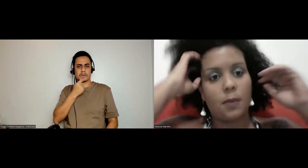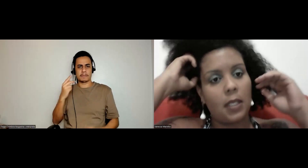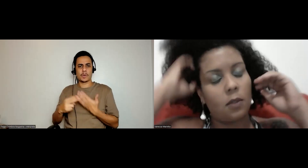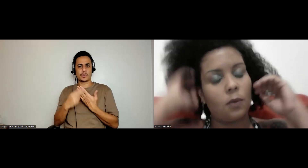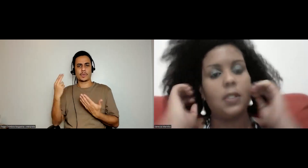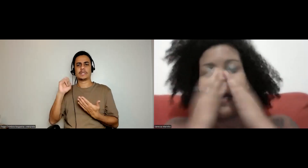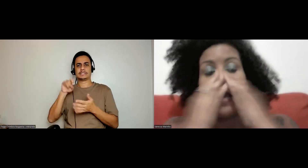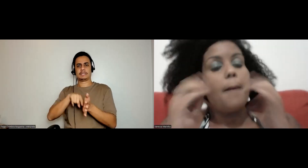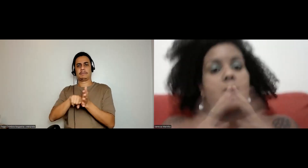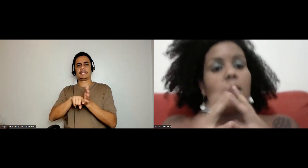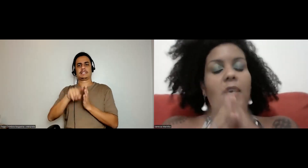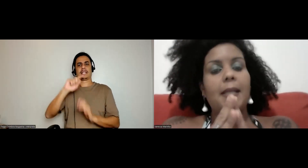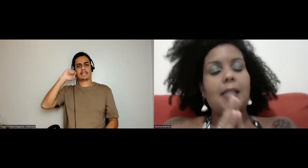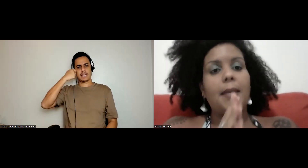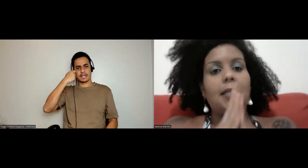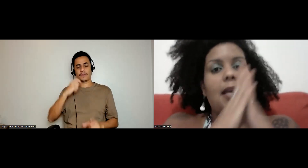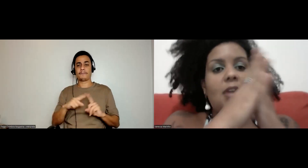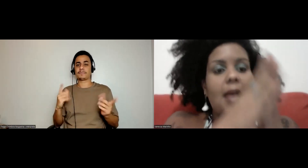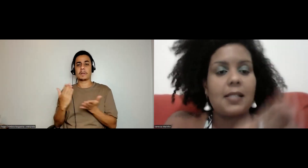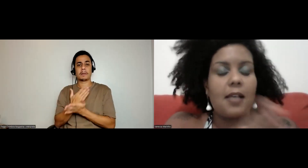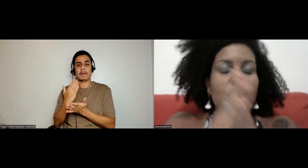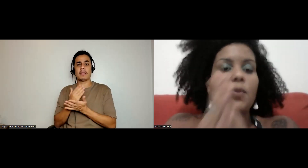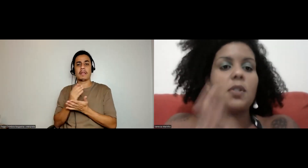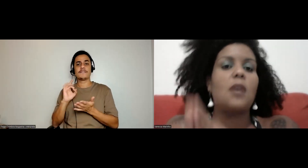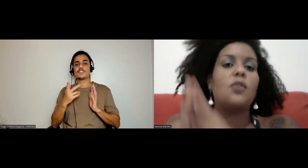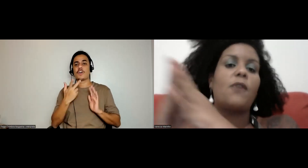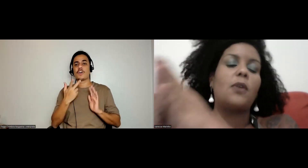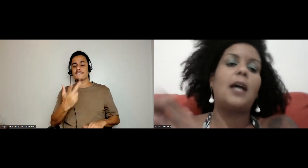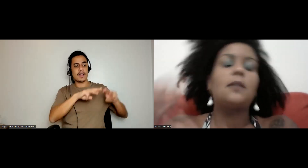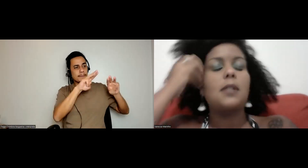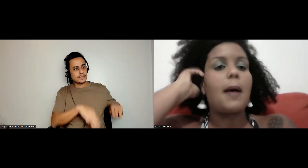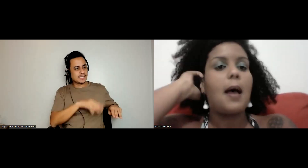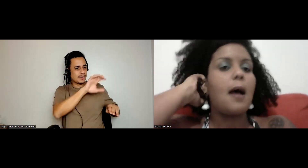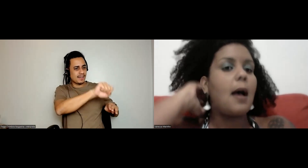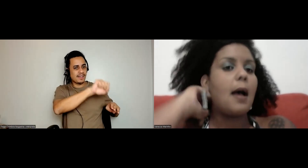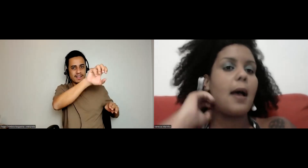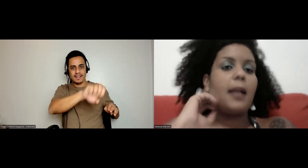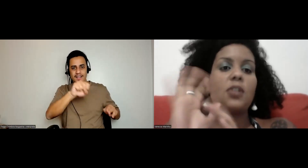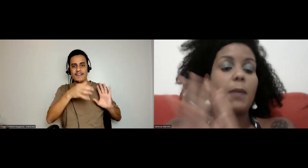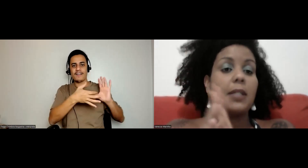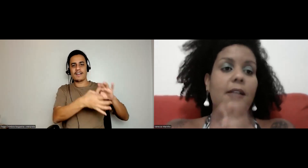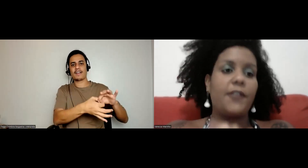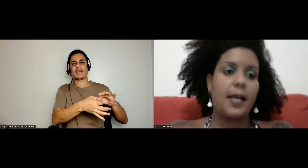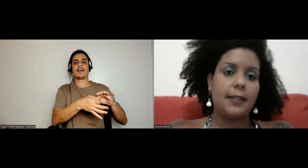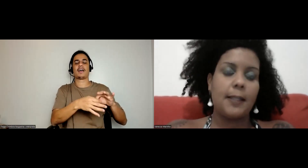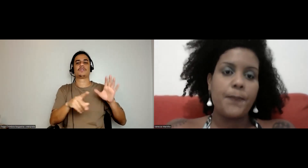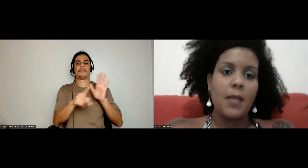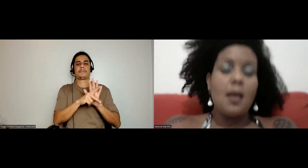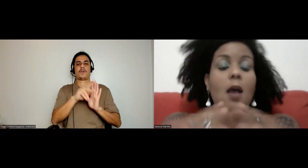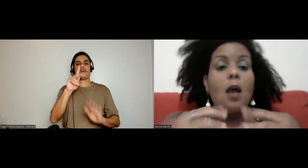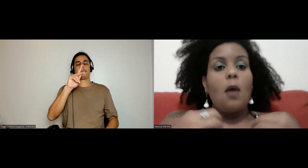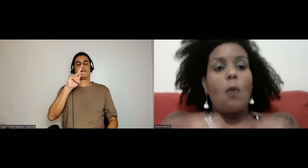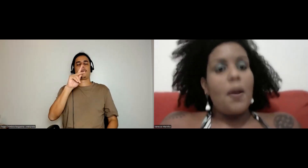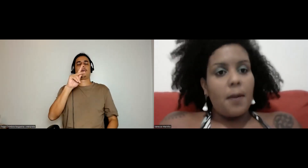pesquisa sobre negritude, mas o livro, ele basicamente traz acervos de museus voltados à religião de matriz africana.